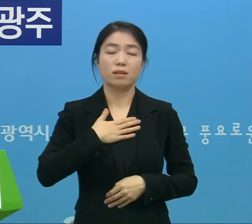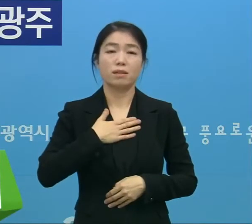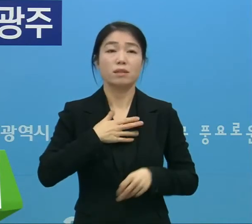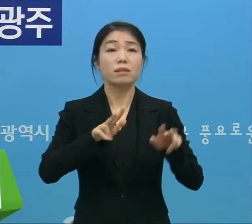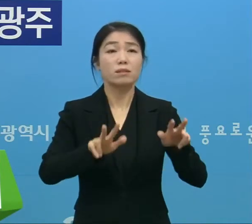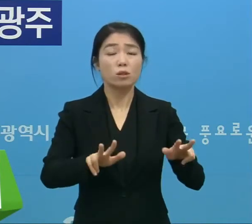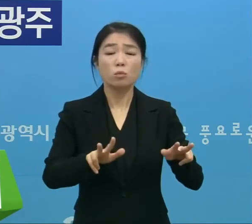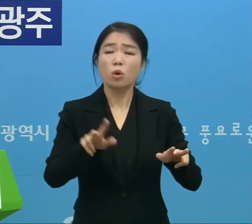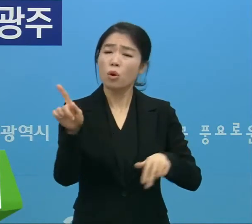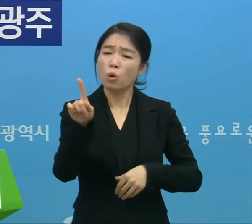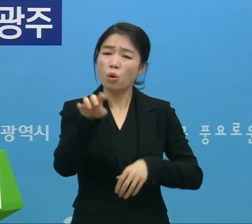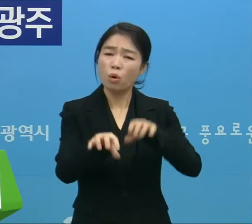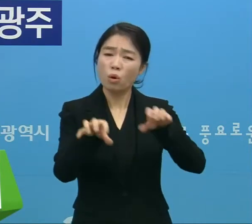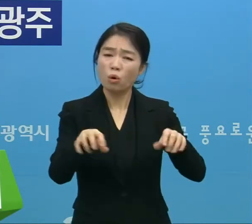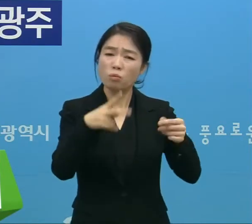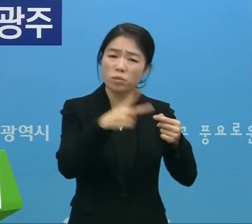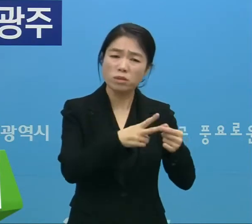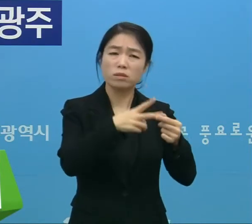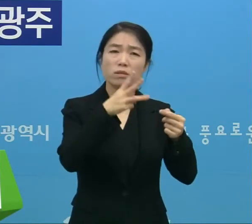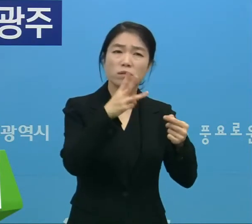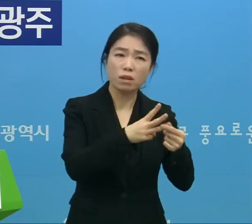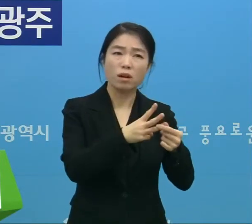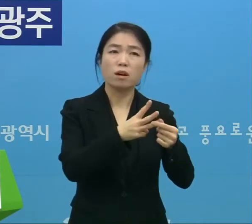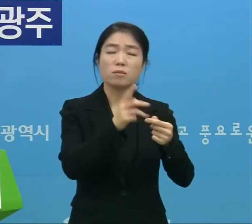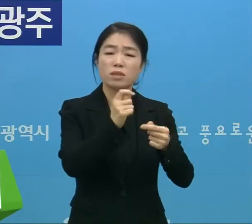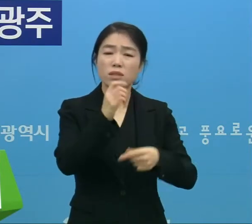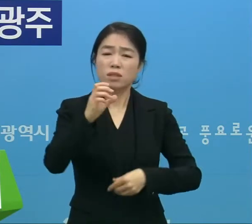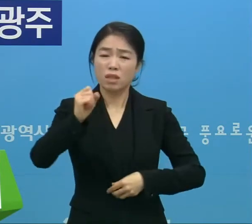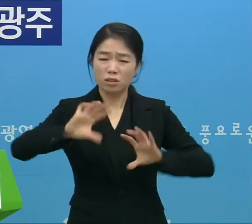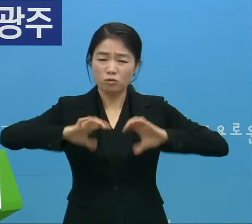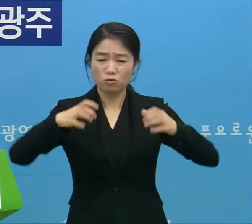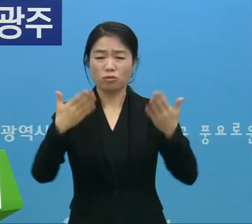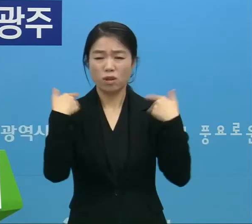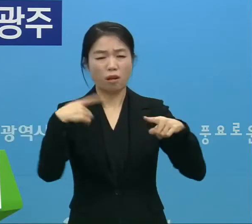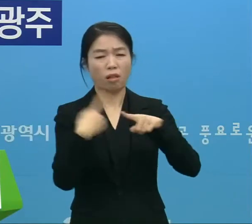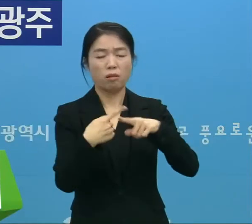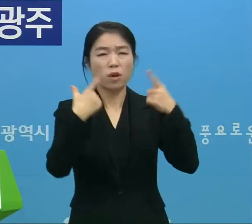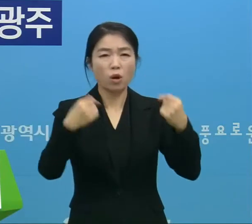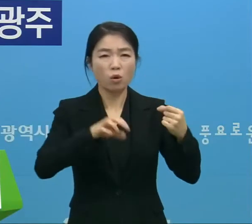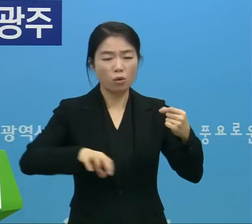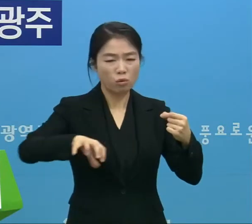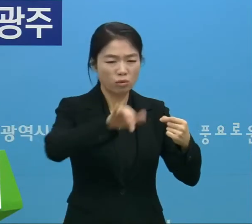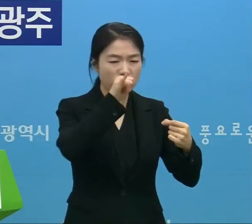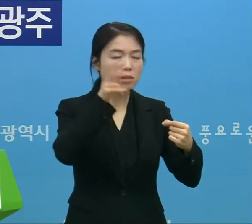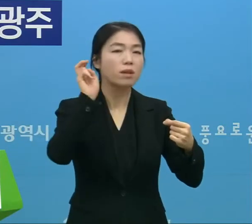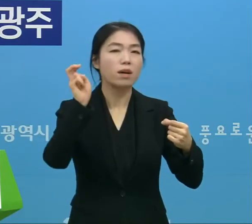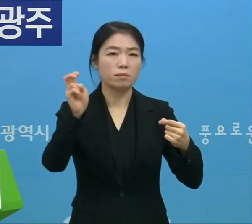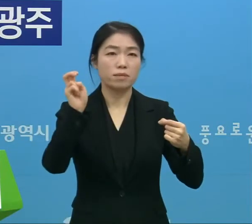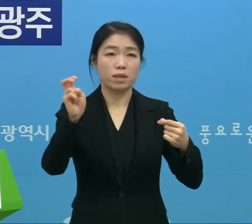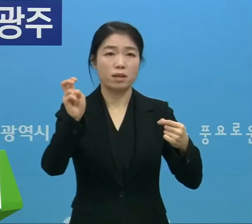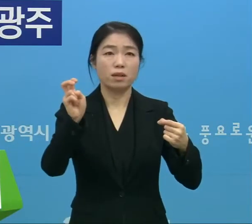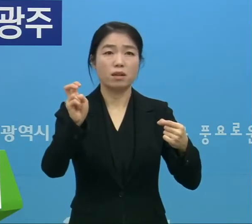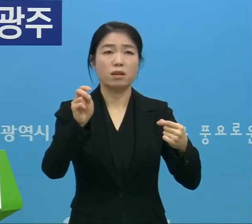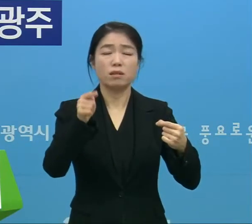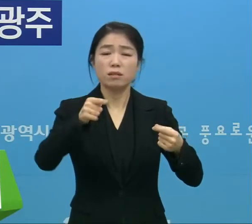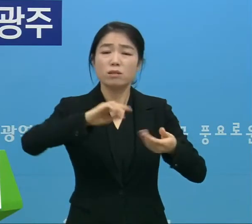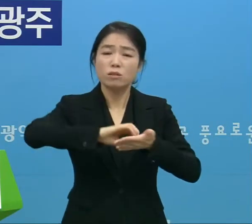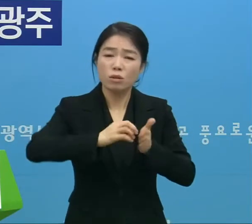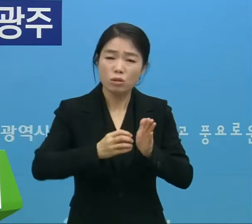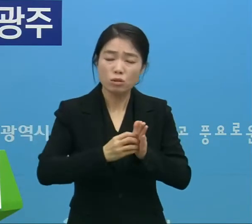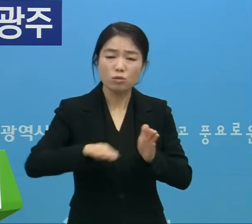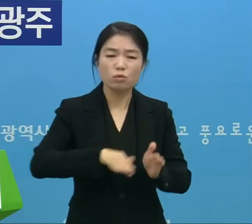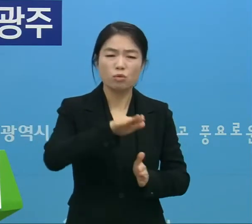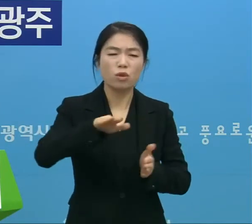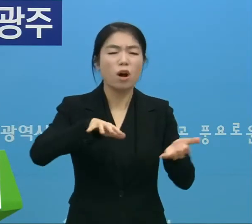지금도 어디엔가 제2, 제3의 TCS 국제학교가 존재할 수 있습니다. 그만큼 우리는